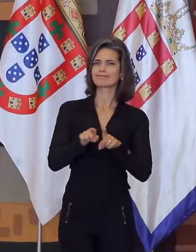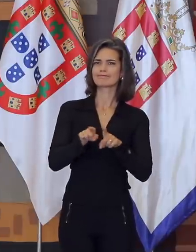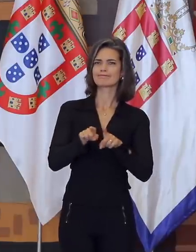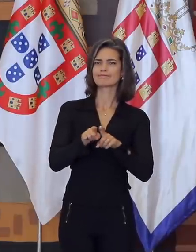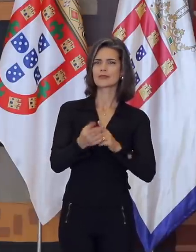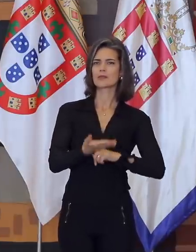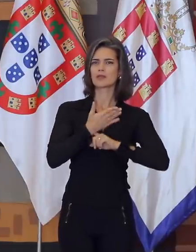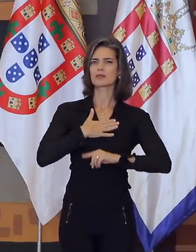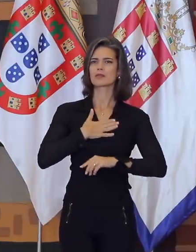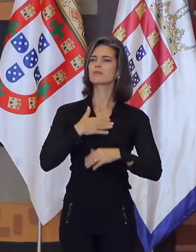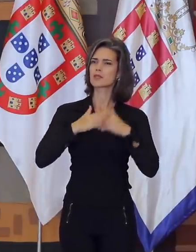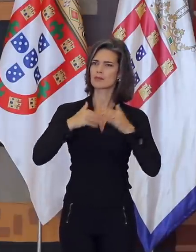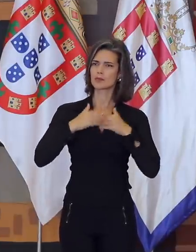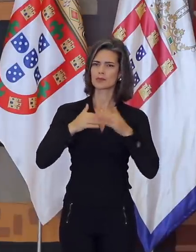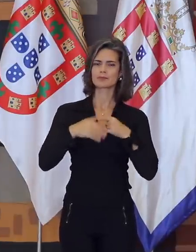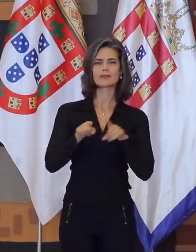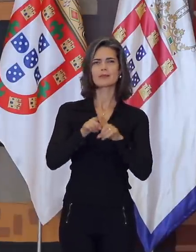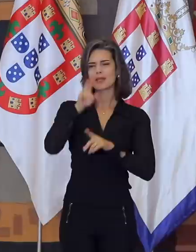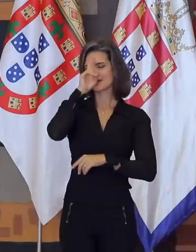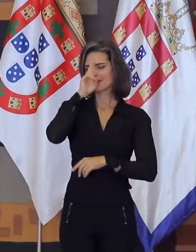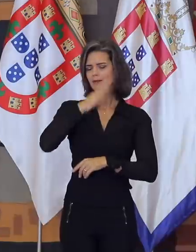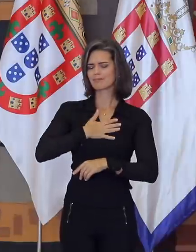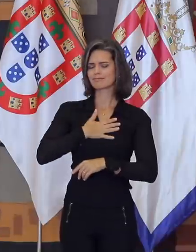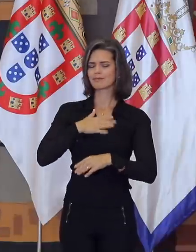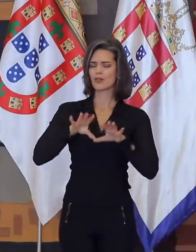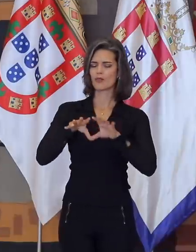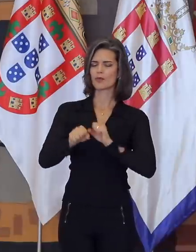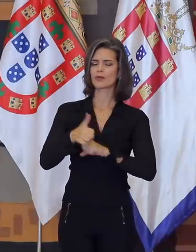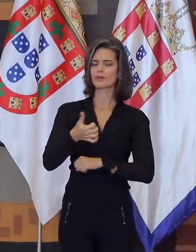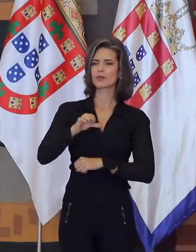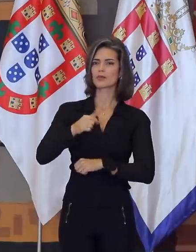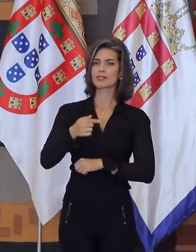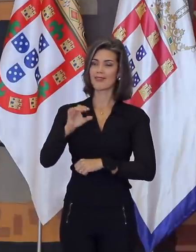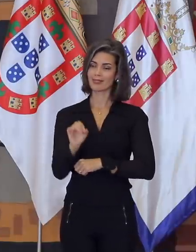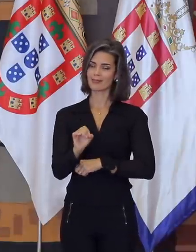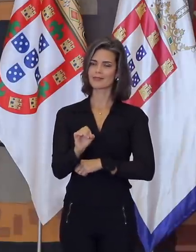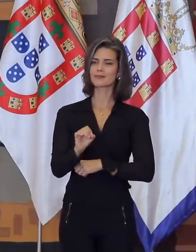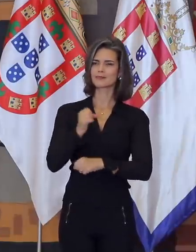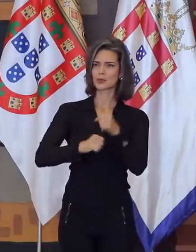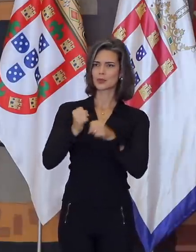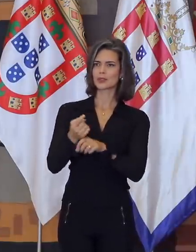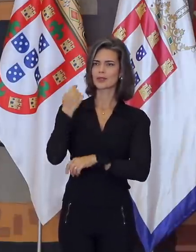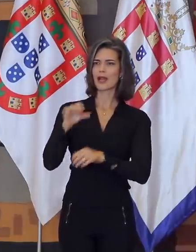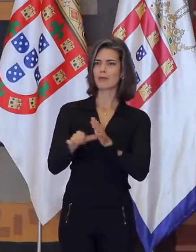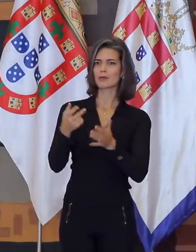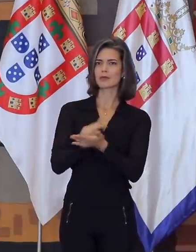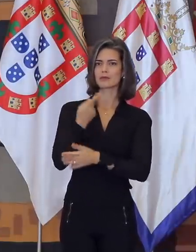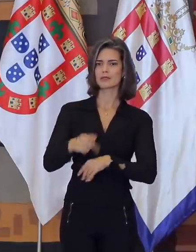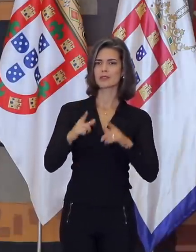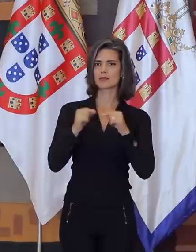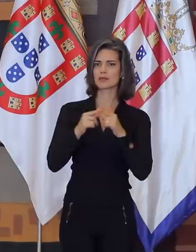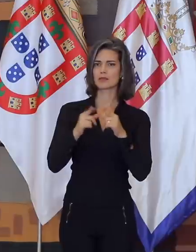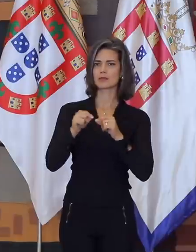aposentar. Voltou-me também à memória a minha própria formatura, em 1970, a primeira realizada em Brasília,